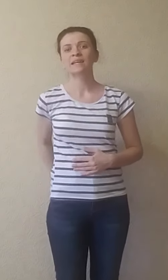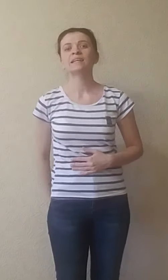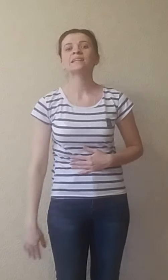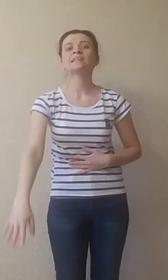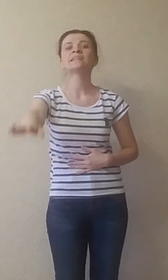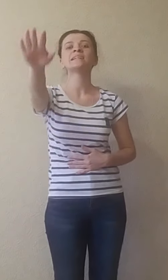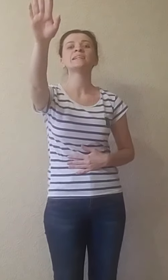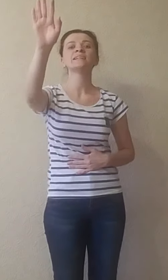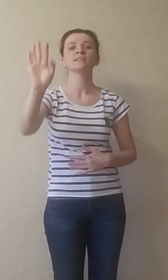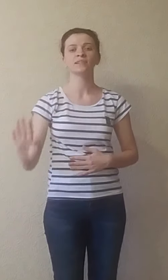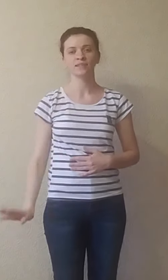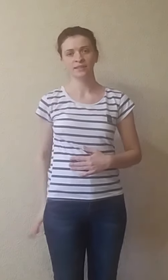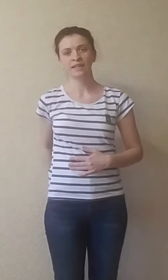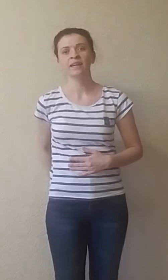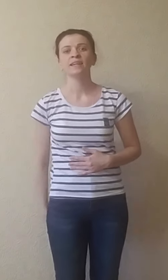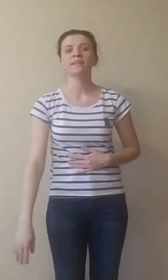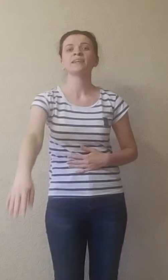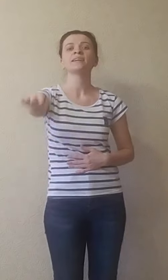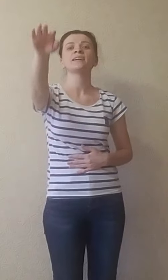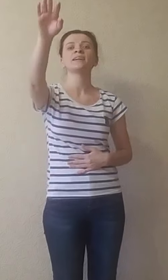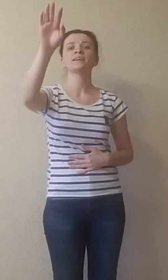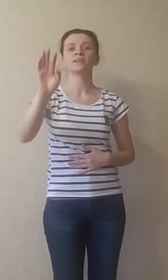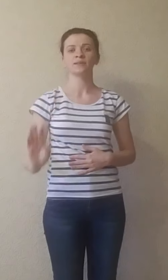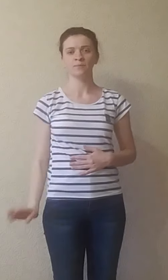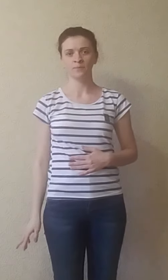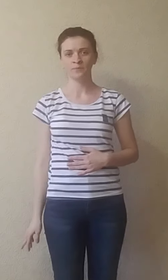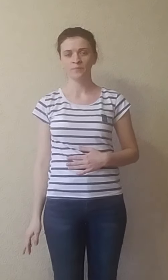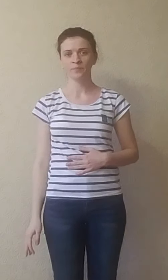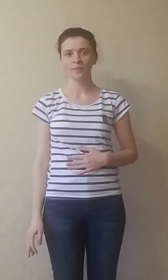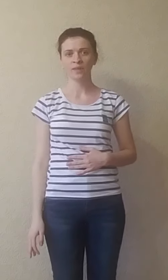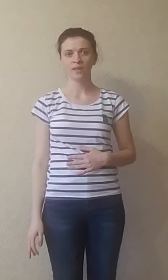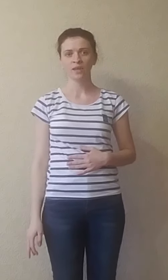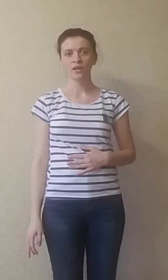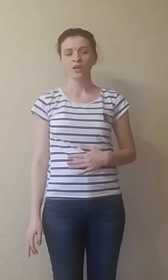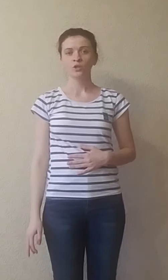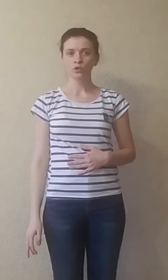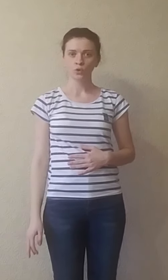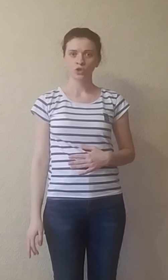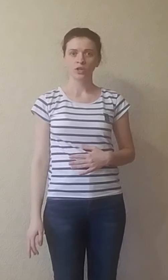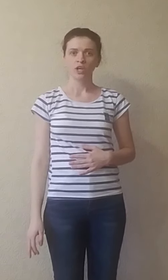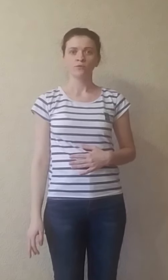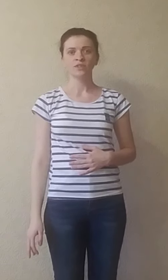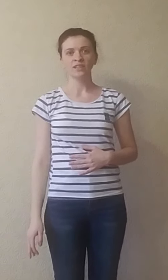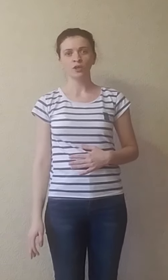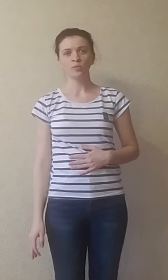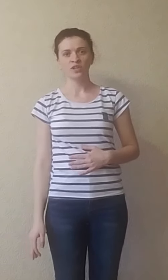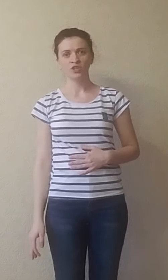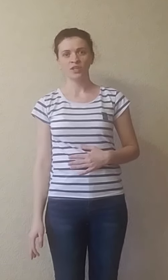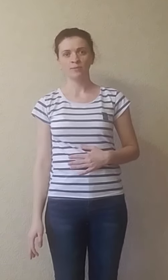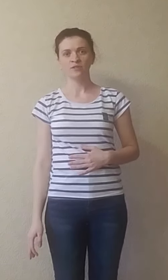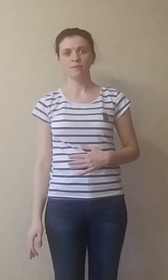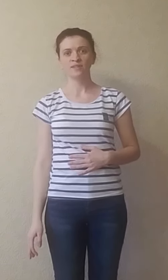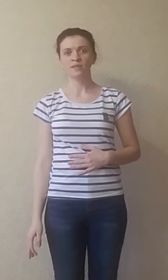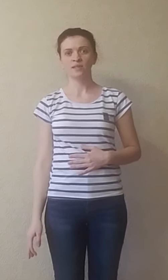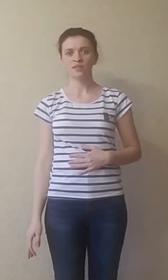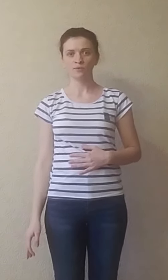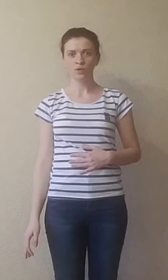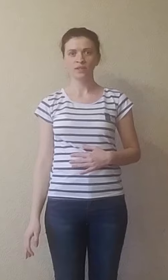хых, хих. Ну что же, вот такие упражнения мы с вами сделали сегодня